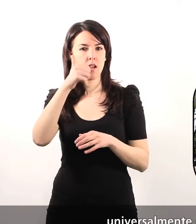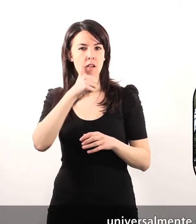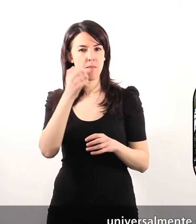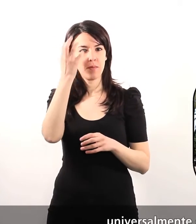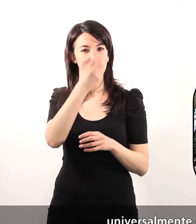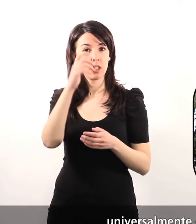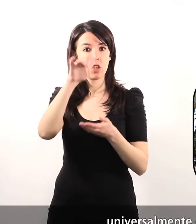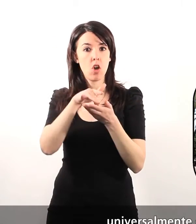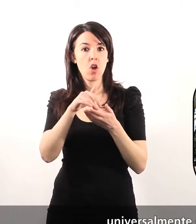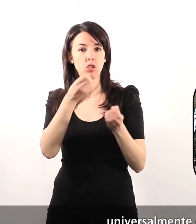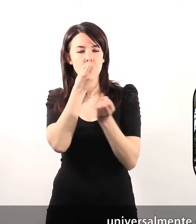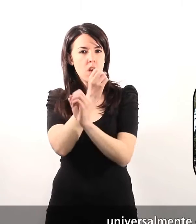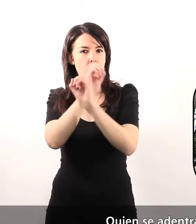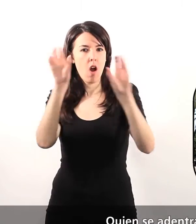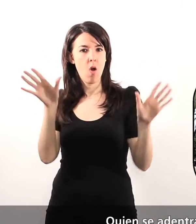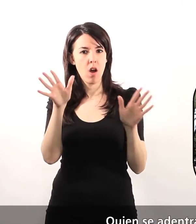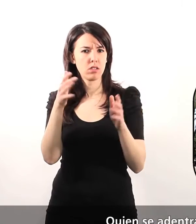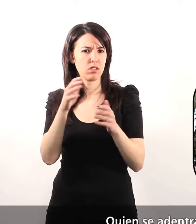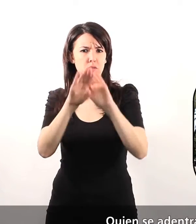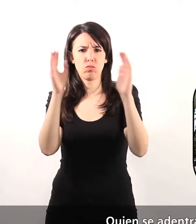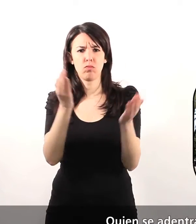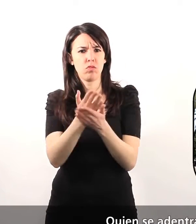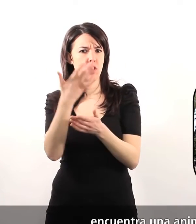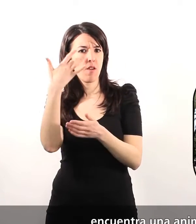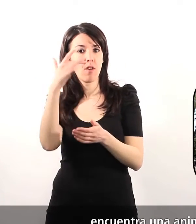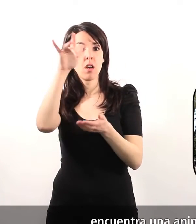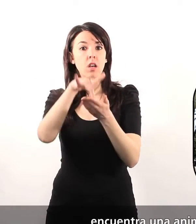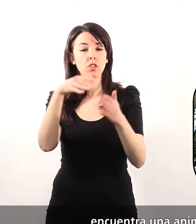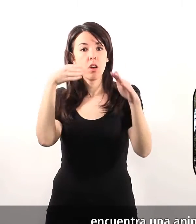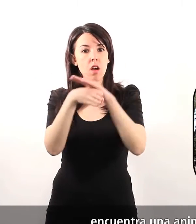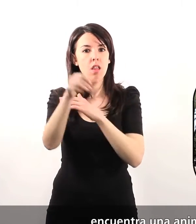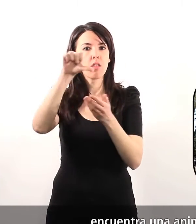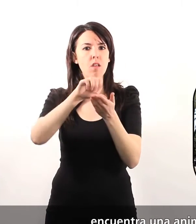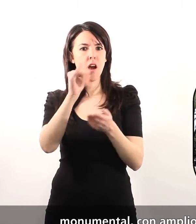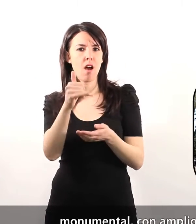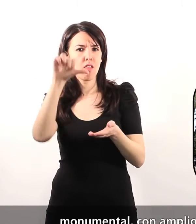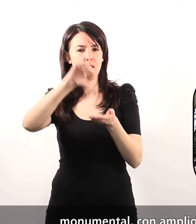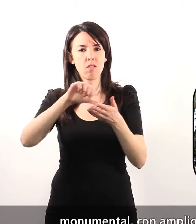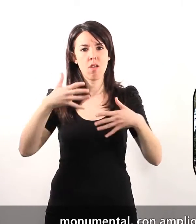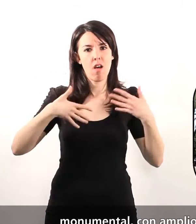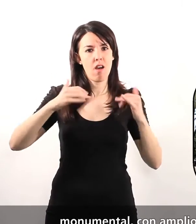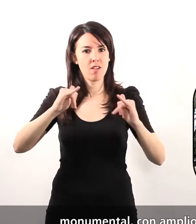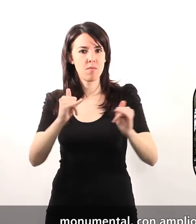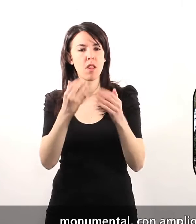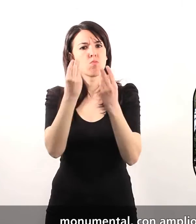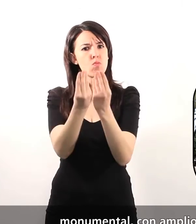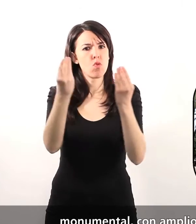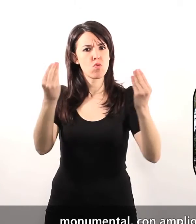universalmente conocido. Quien se adentra en Elche encuentra una animada ciudad, monumental, con amplios espacios verdes,